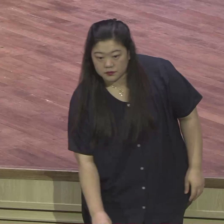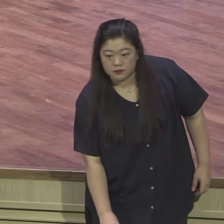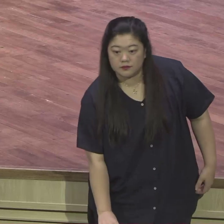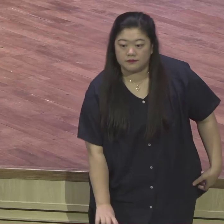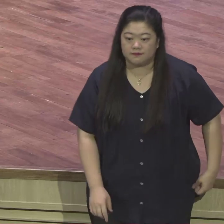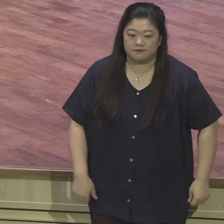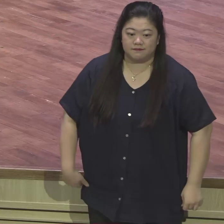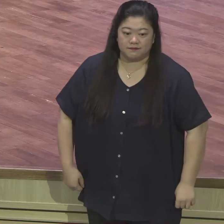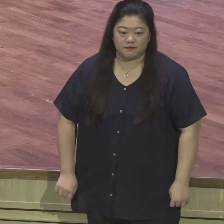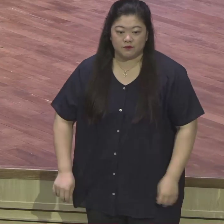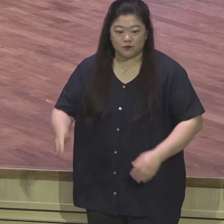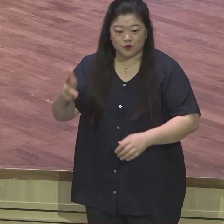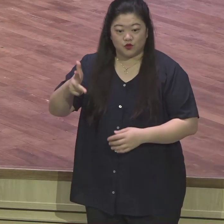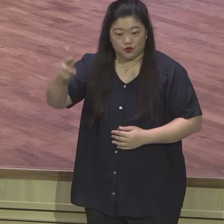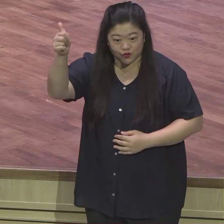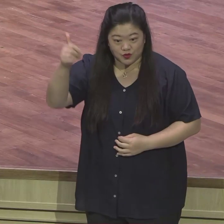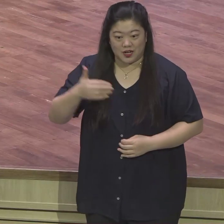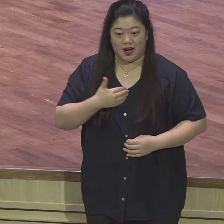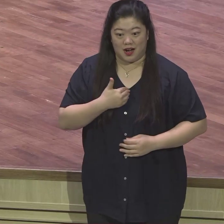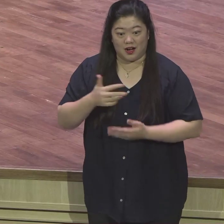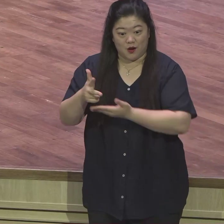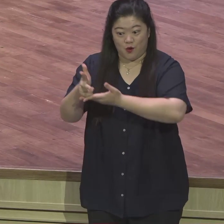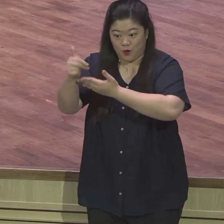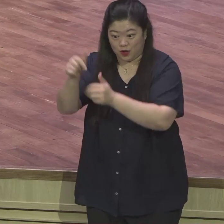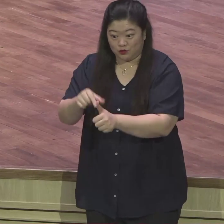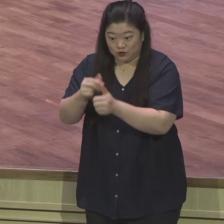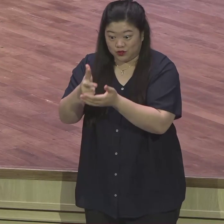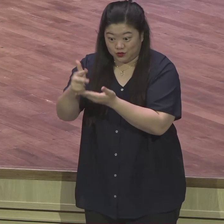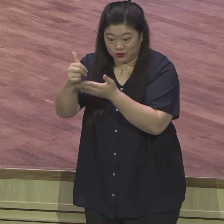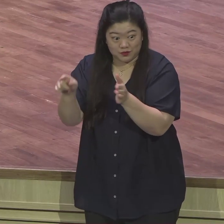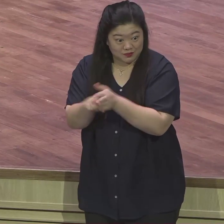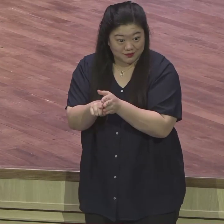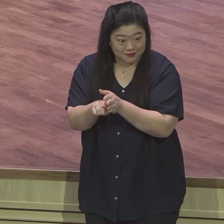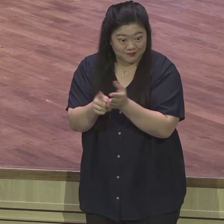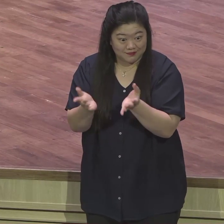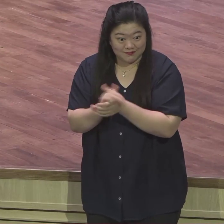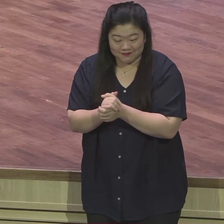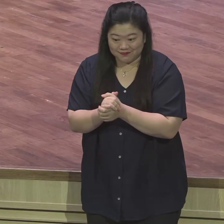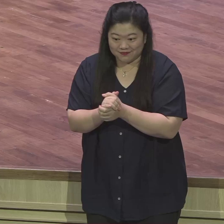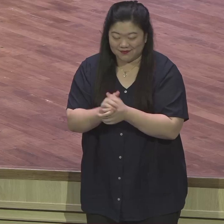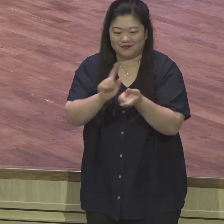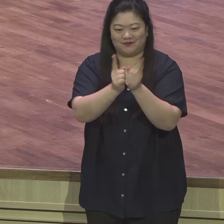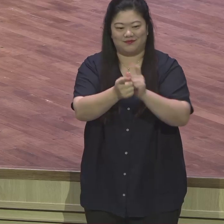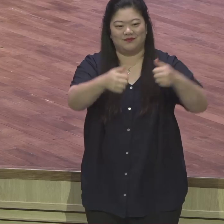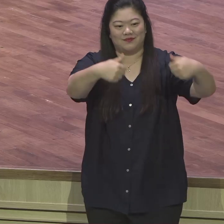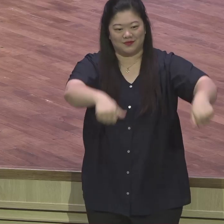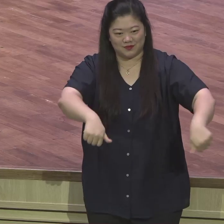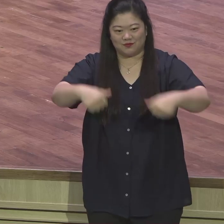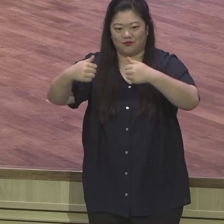나의 여와 나의 구세주. 아멘. 서로 인사합시다. 은약의 여정의 삶을 삽시다.